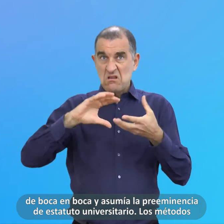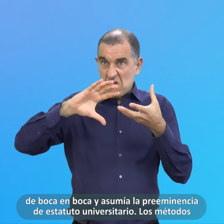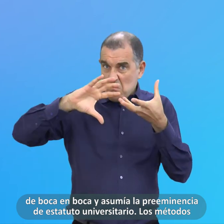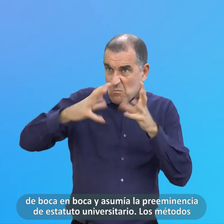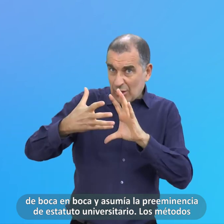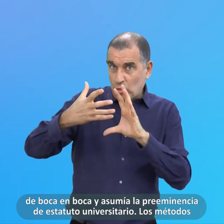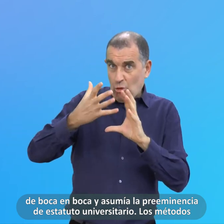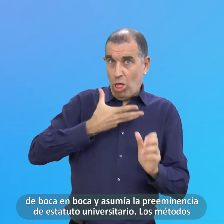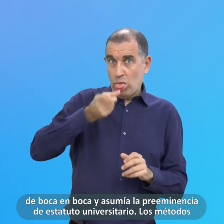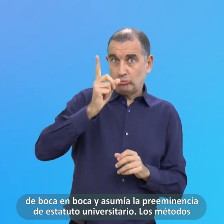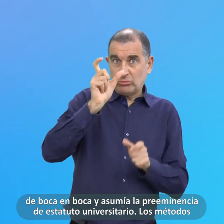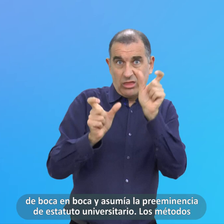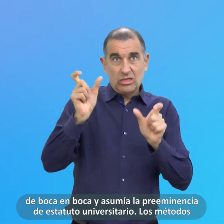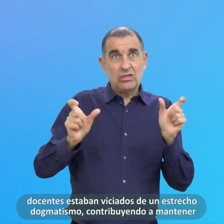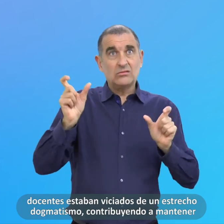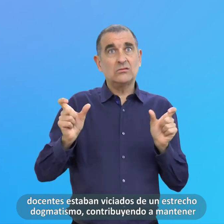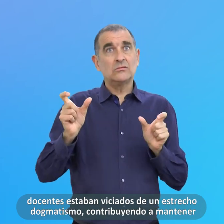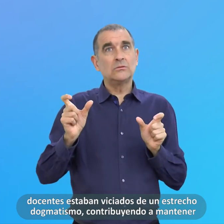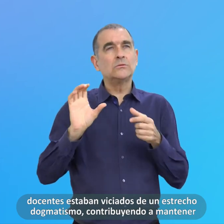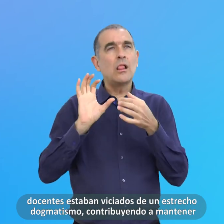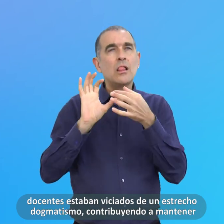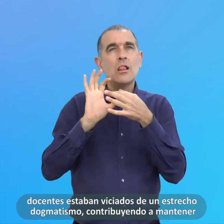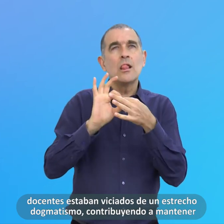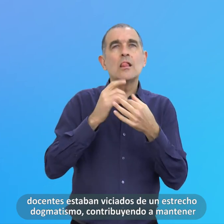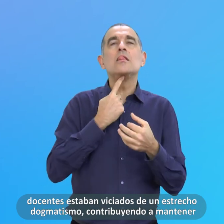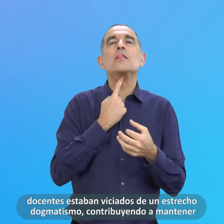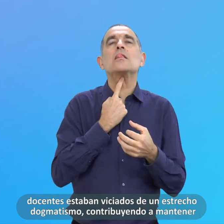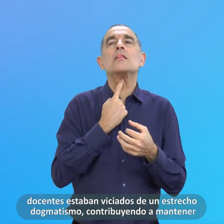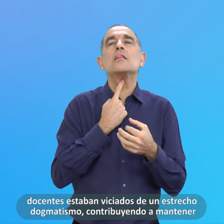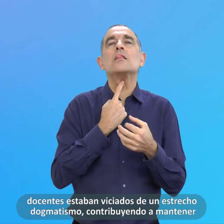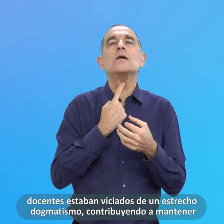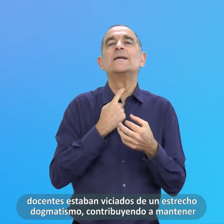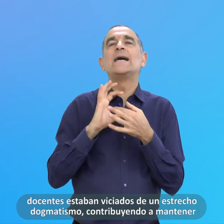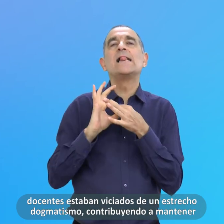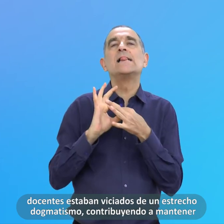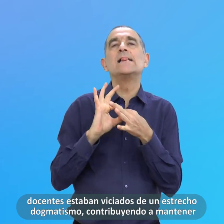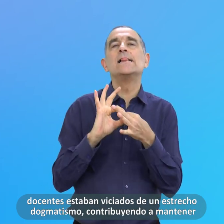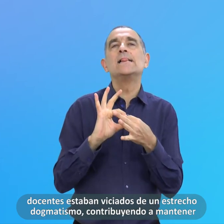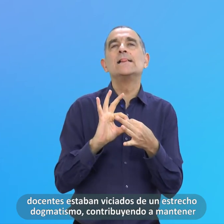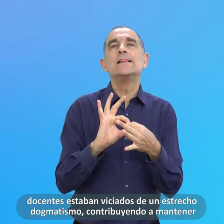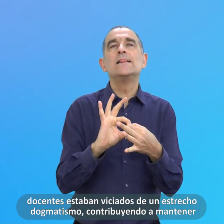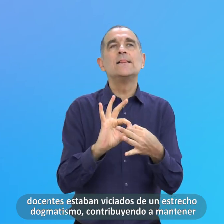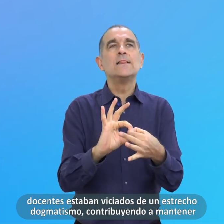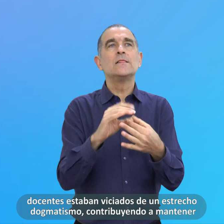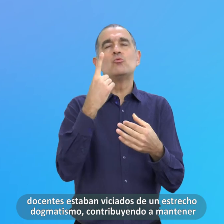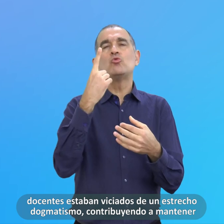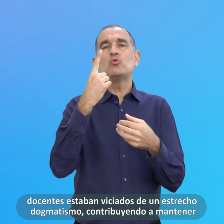Los Métodos Docentes Estaban Viciados De Un Estrecho Dogmatismo